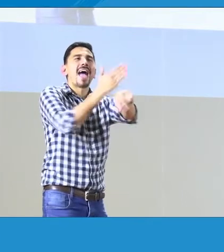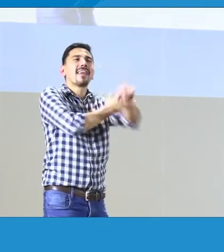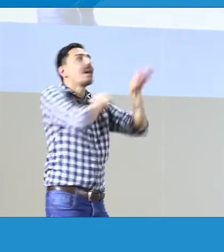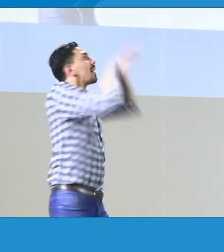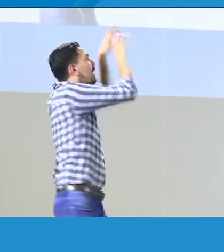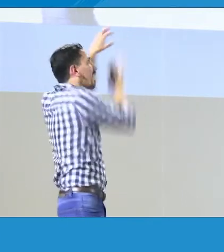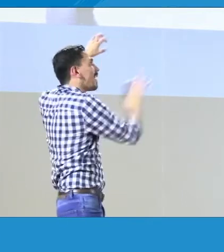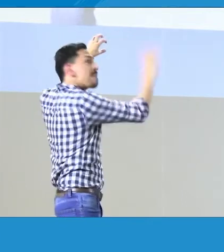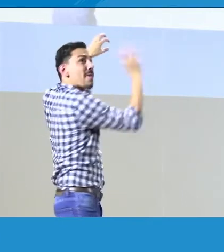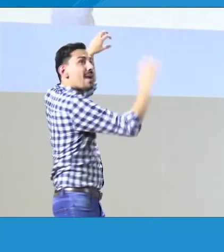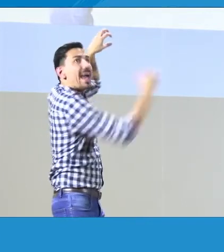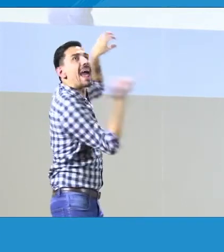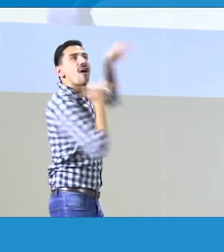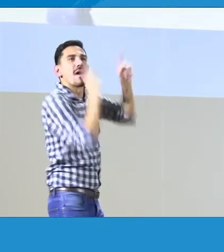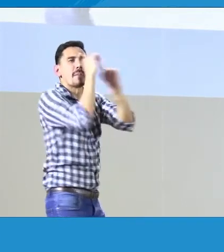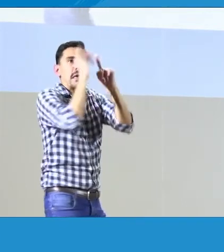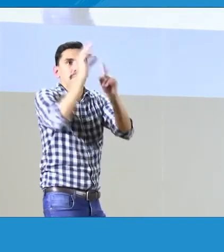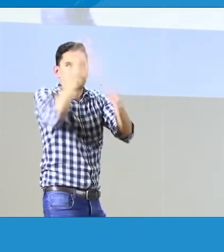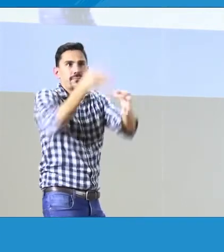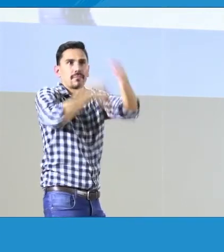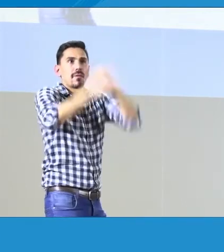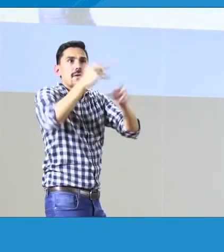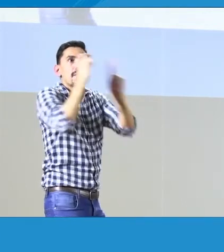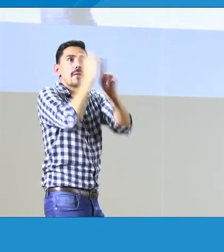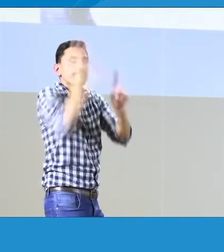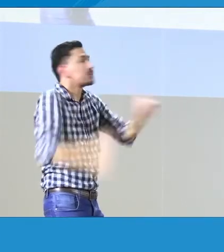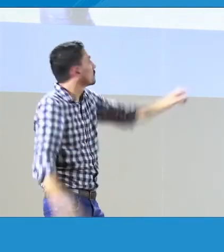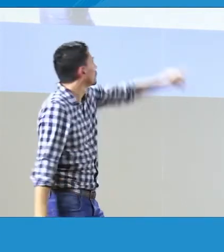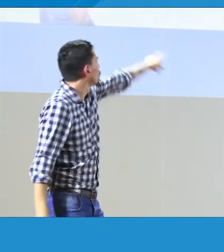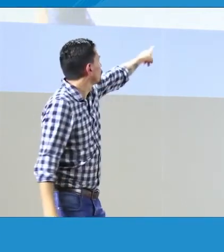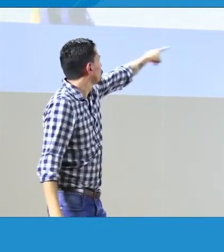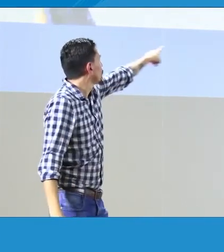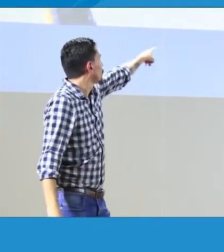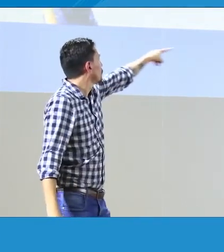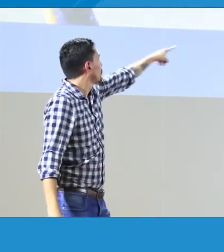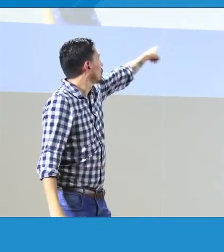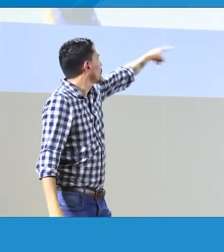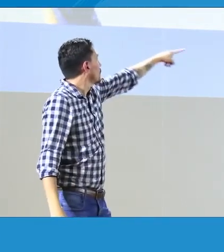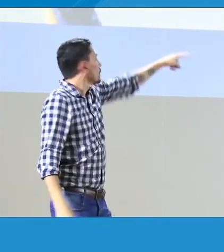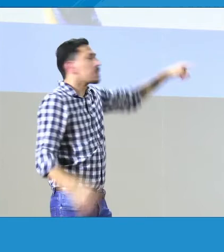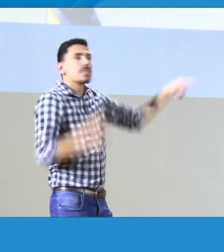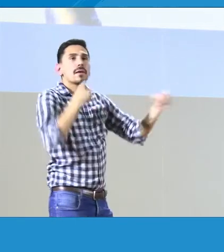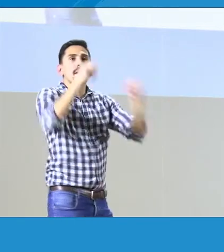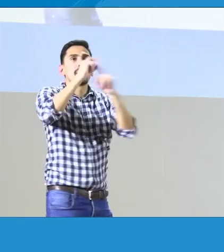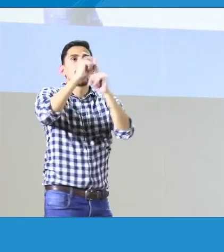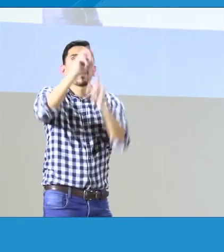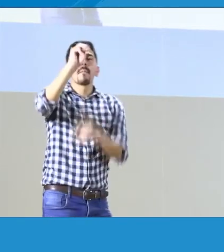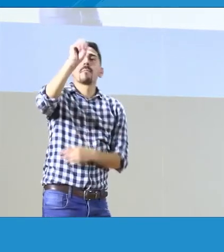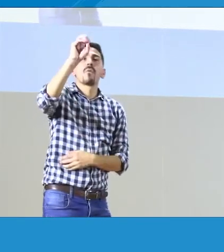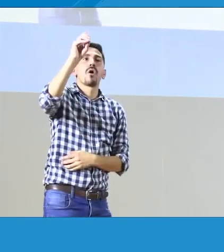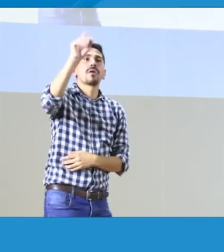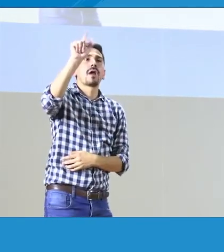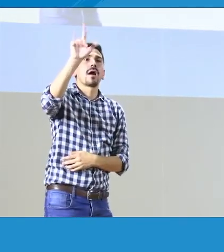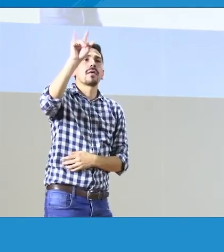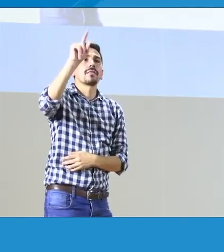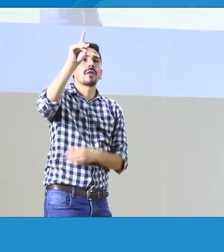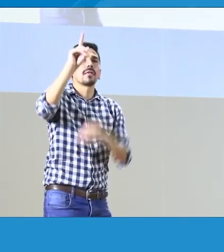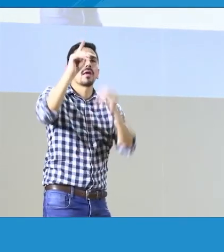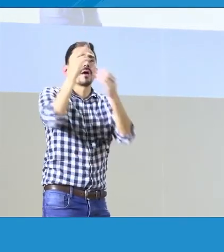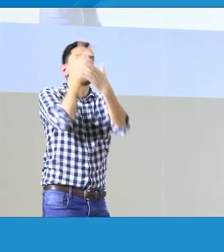Perfecto. Allí, como les decía, había cometido un error en la diapositiva anterior, pero mire, aquí sí está bien. Es modalidad